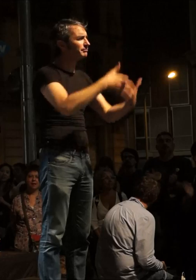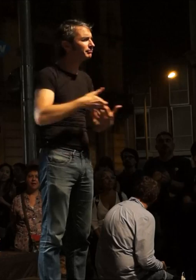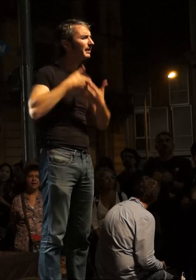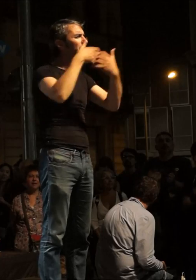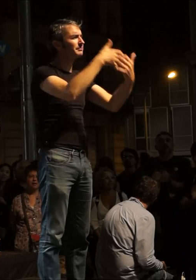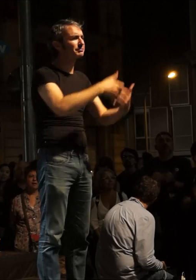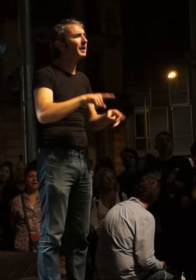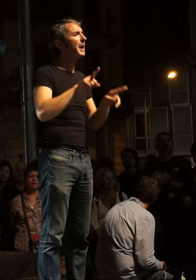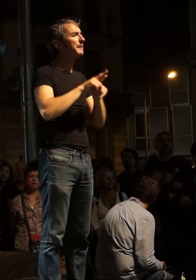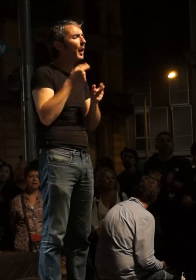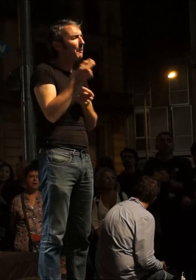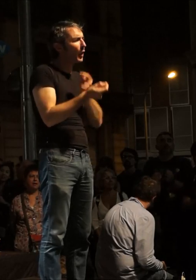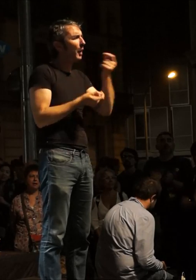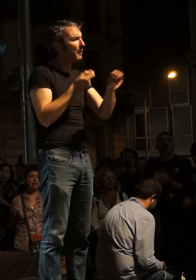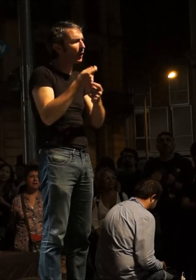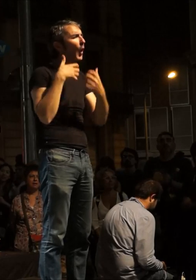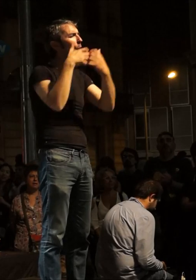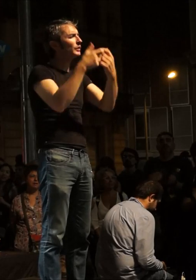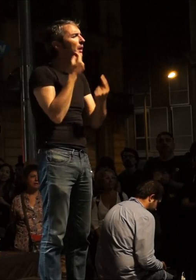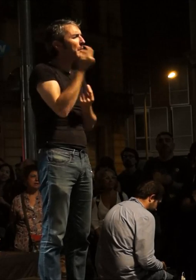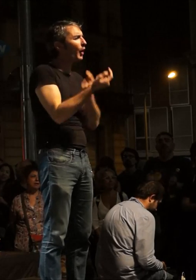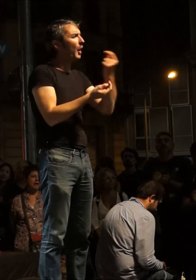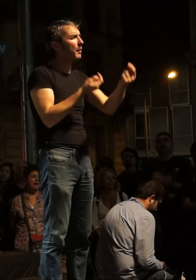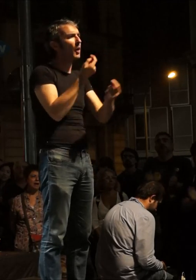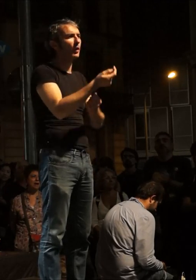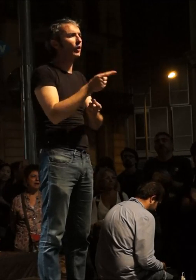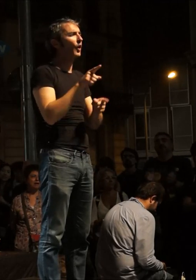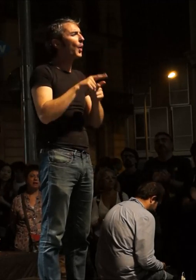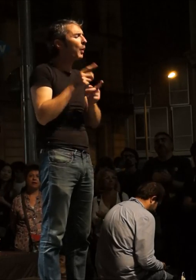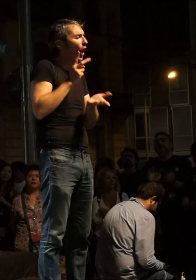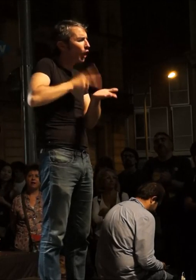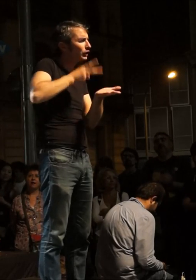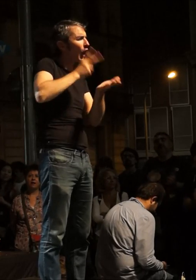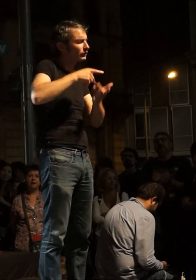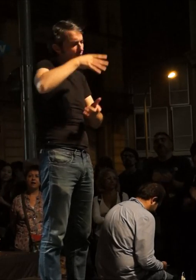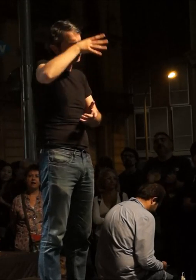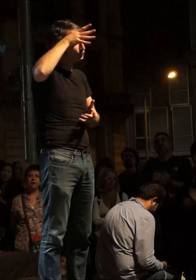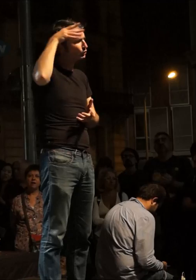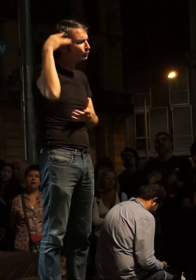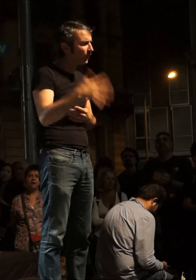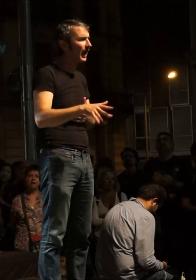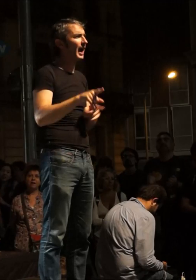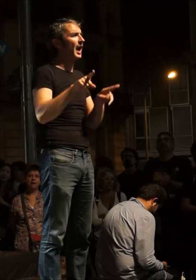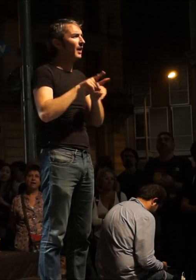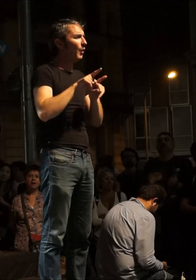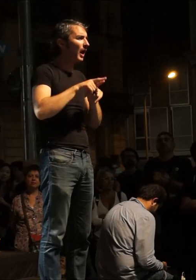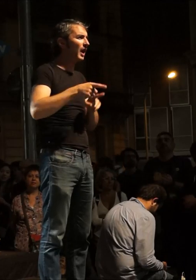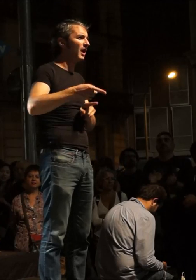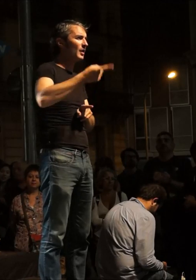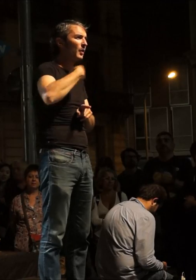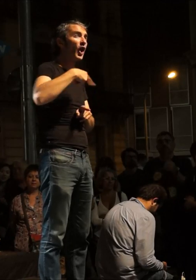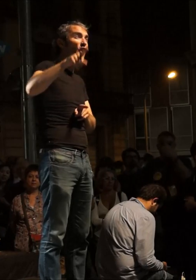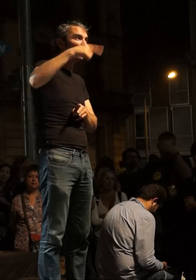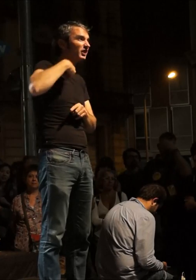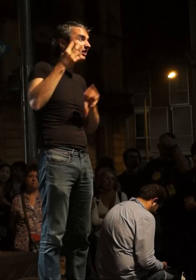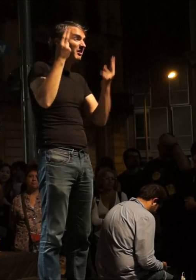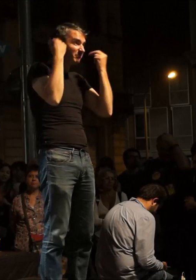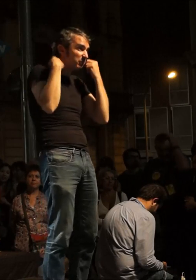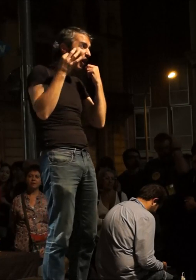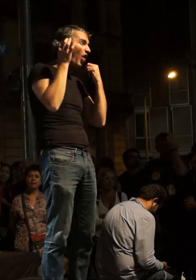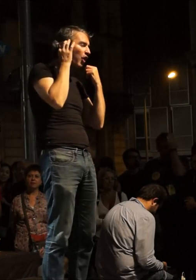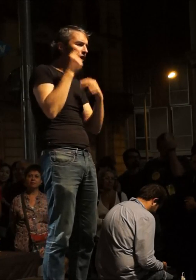erosionant, lluita a lluita gota de suor a gota de suor el seu règim que ens vol submisses i